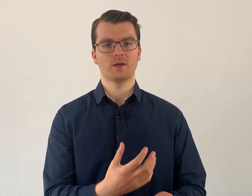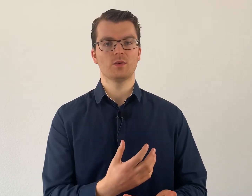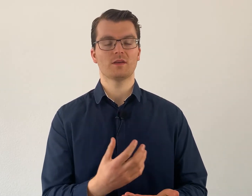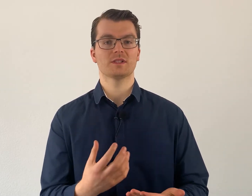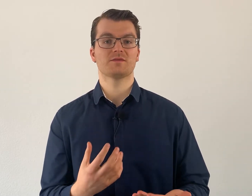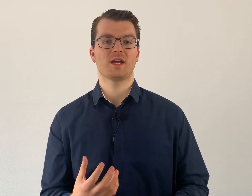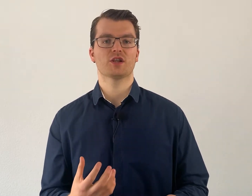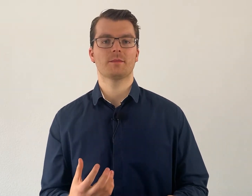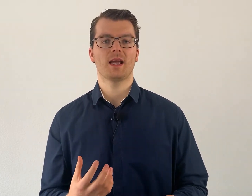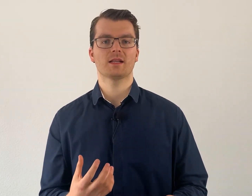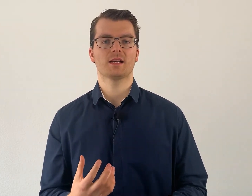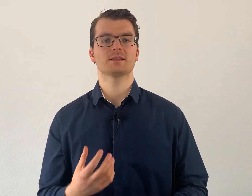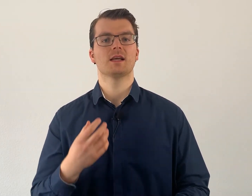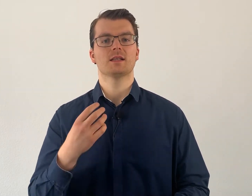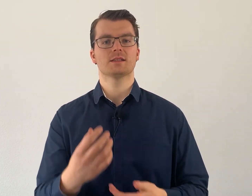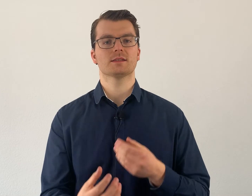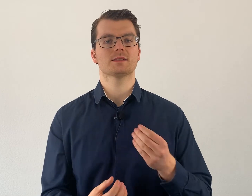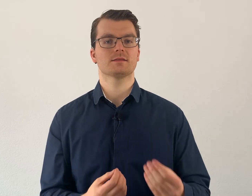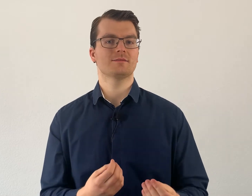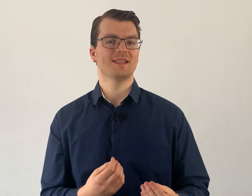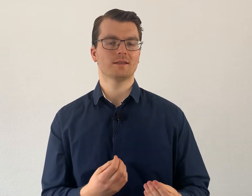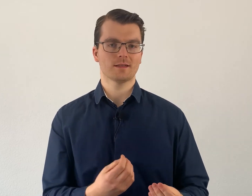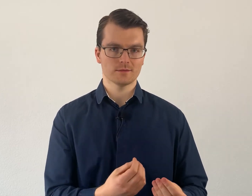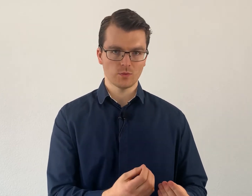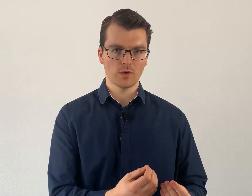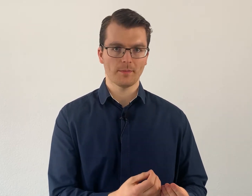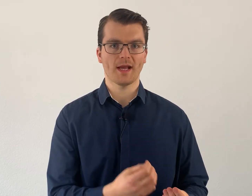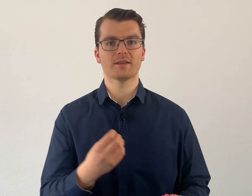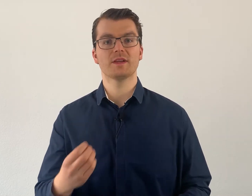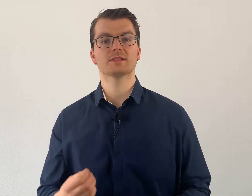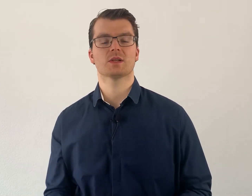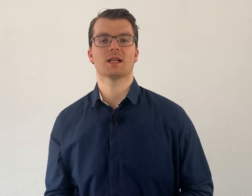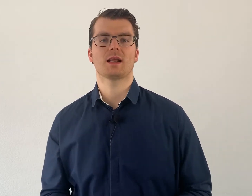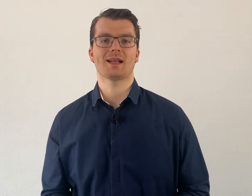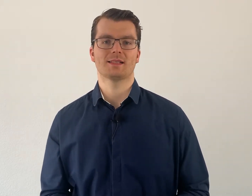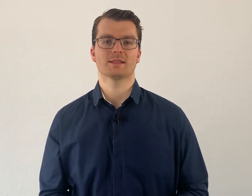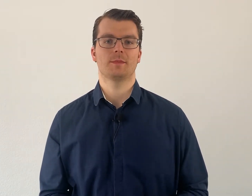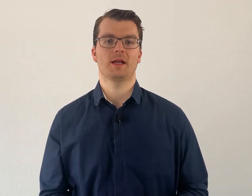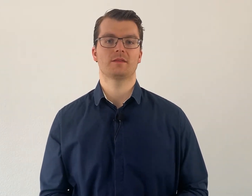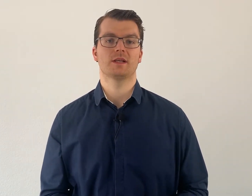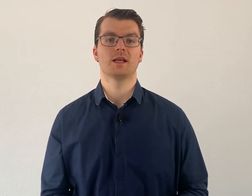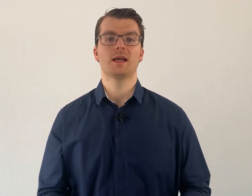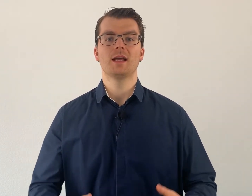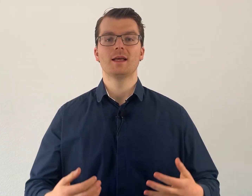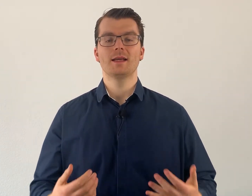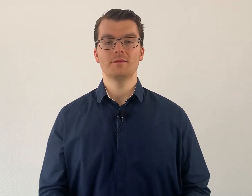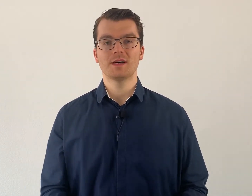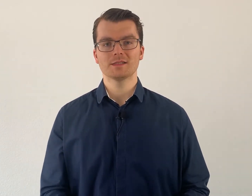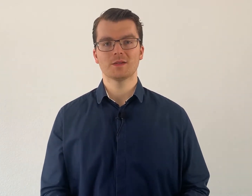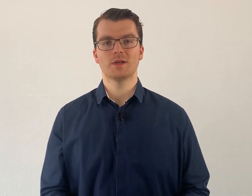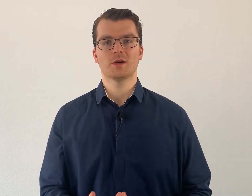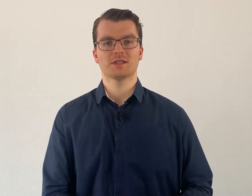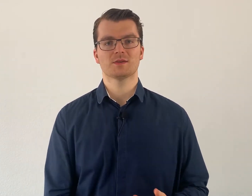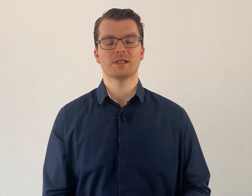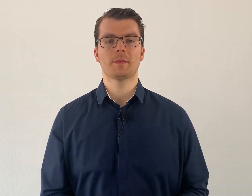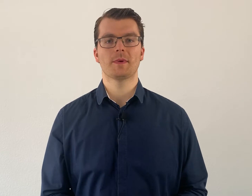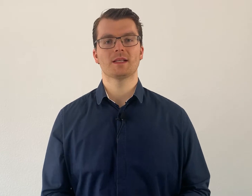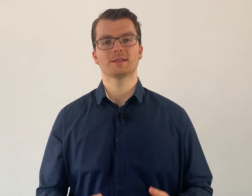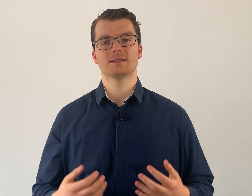du etwas falsch gebärdet hast, dass das nicht so gebärdet wird, sondern anders gebärdet wird. Ich weiß natürlich aus der Zusammenarbeit, dass es